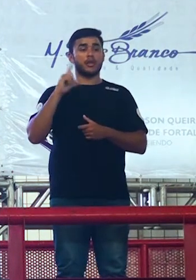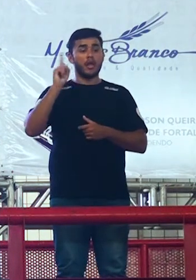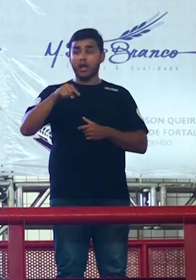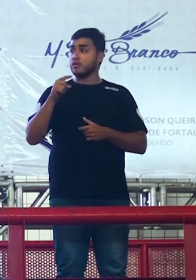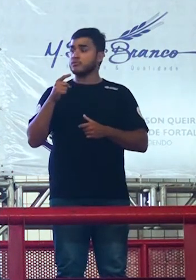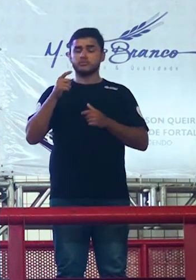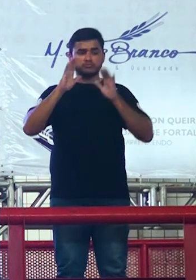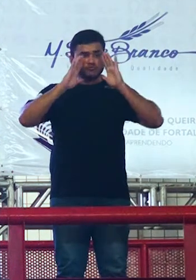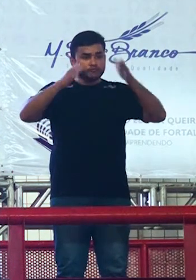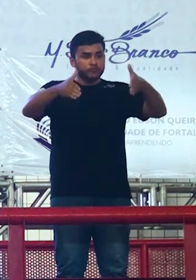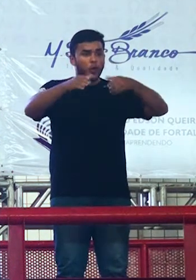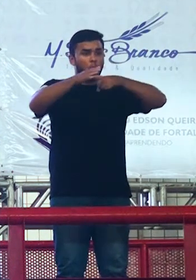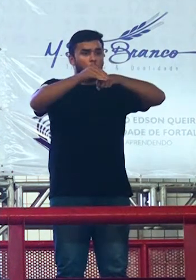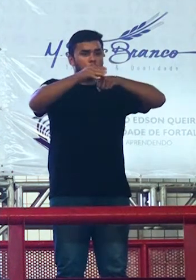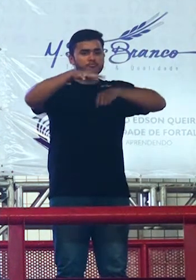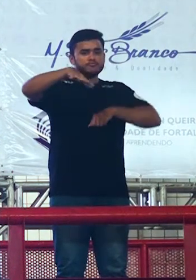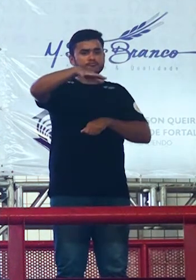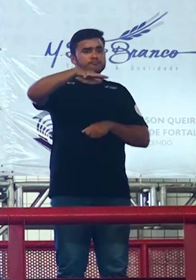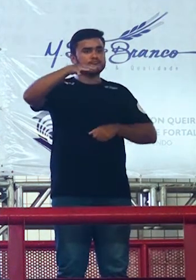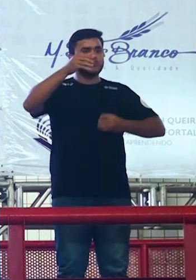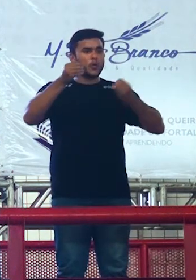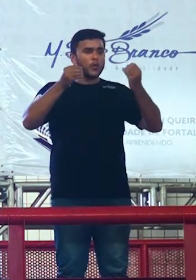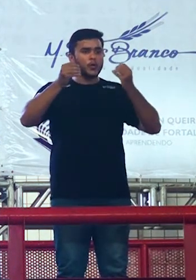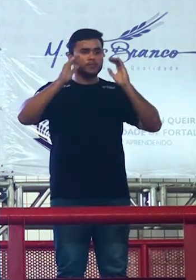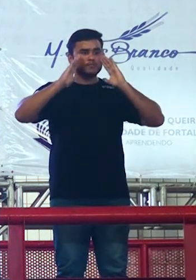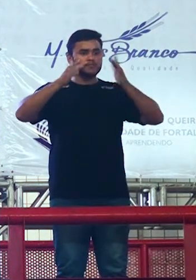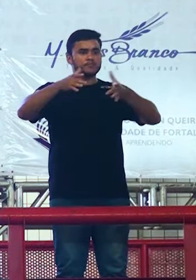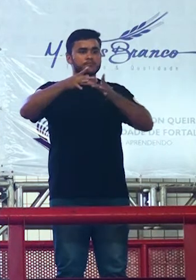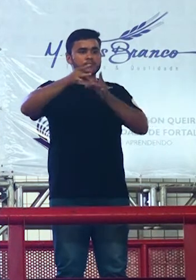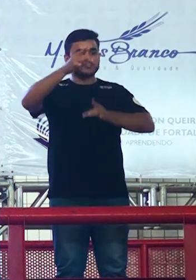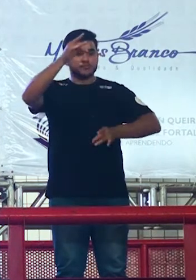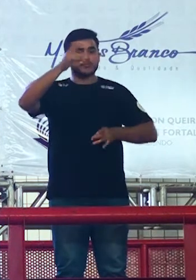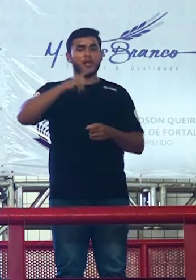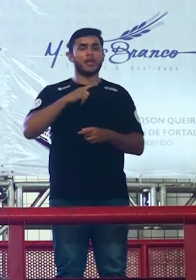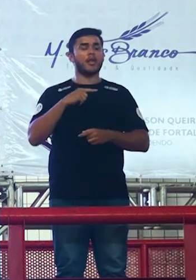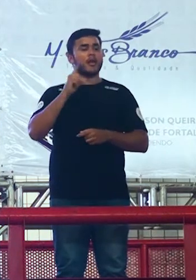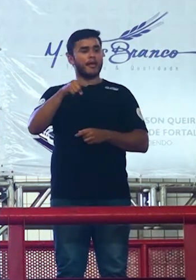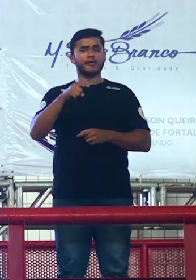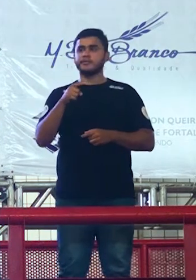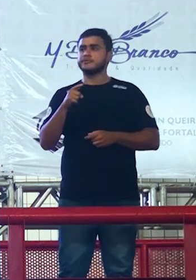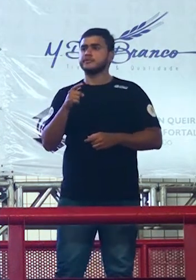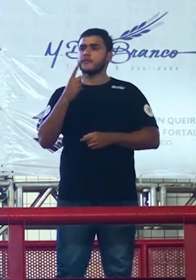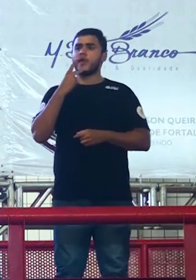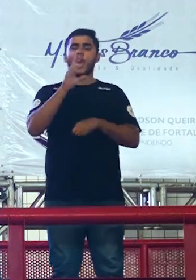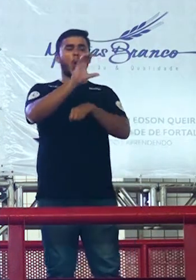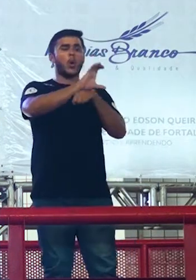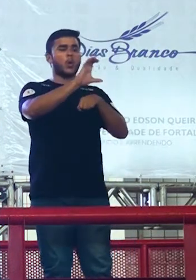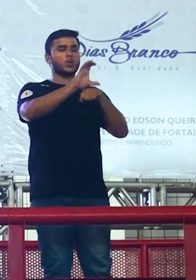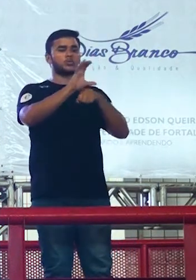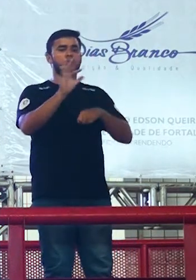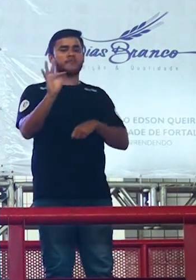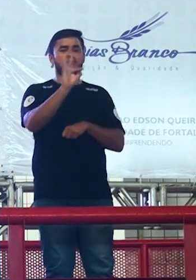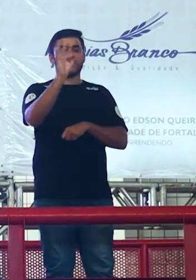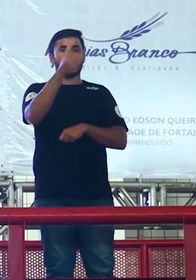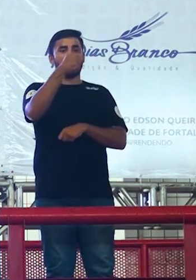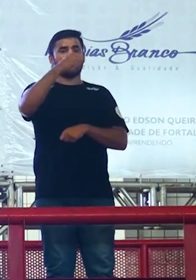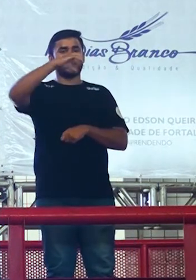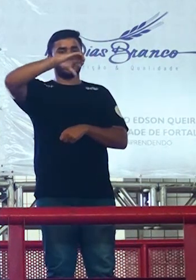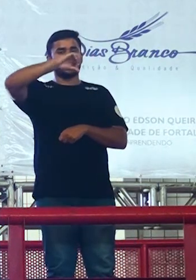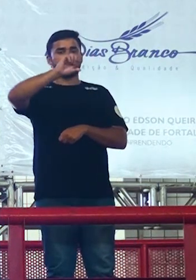conhecimento e o que são essas áreas do conhecimento você viu que um aluno falou da constituição federal de 88